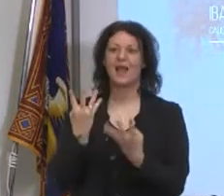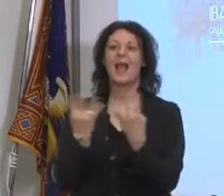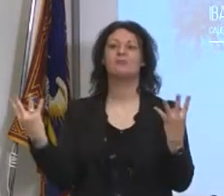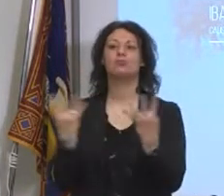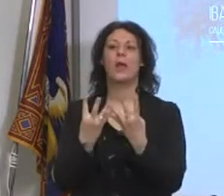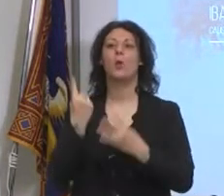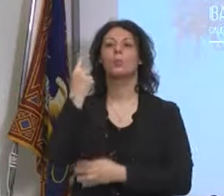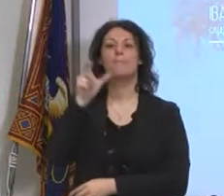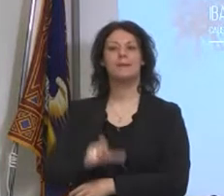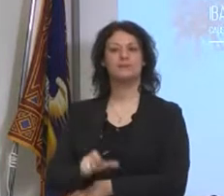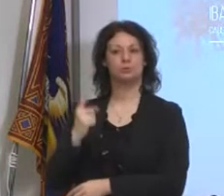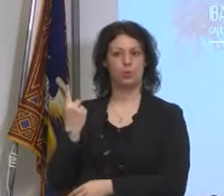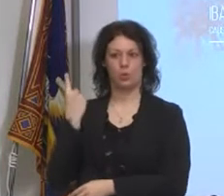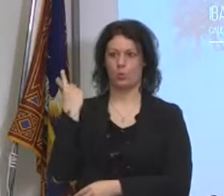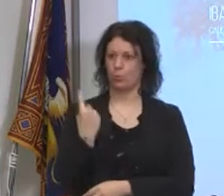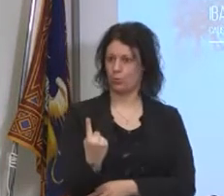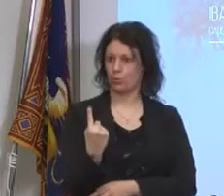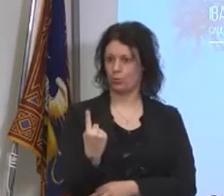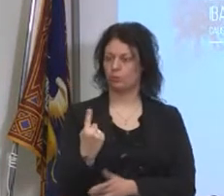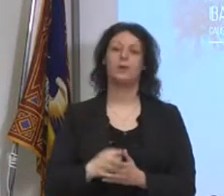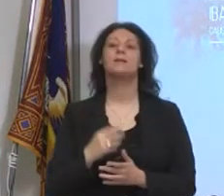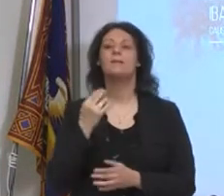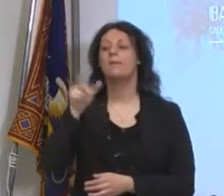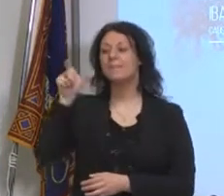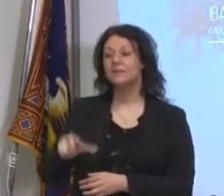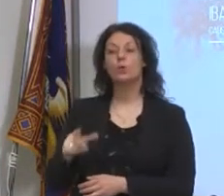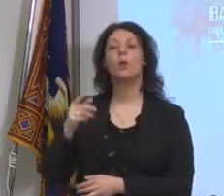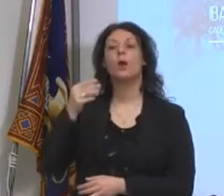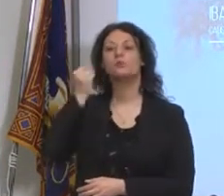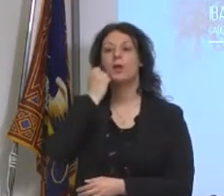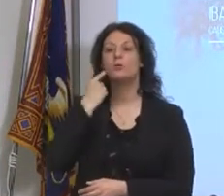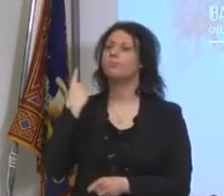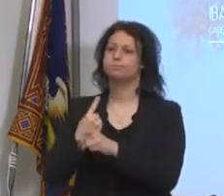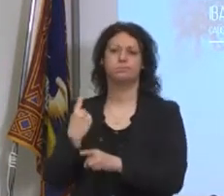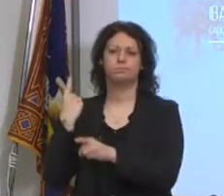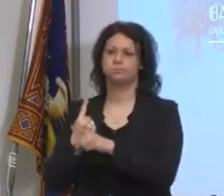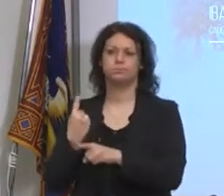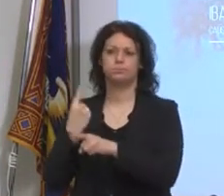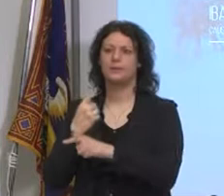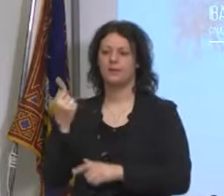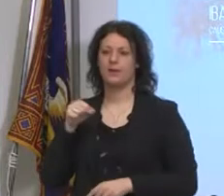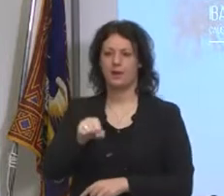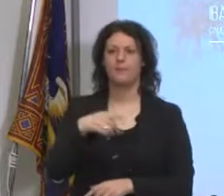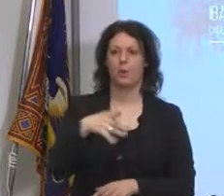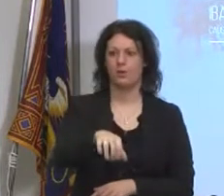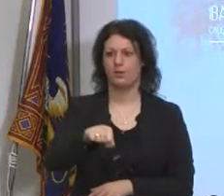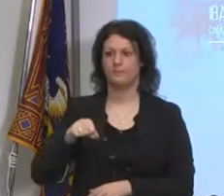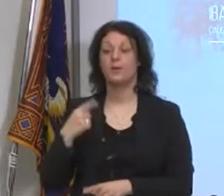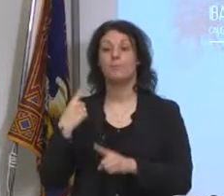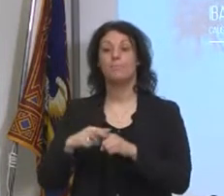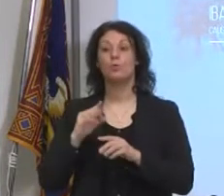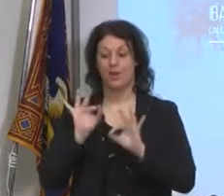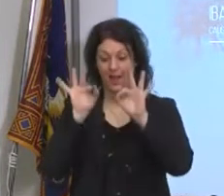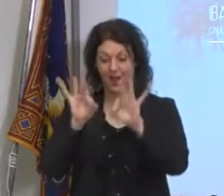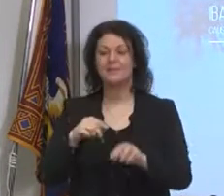il fatto che ci sia la stessa persona che accompagna e va poi a prendere il bambino, il cambio delle scarpe quando si arriva